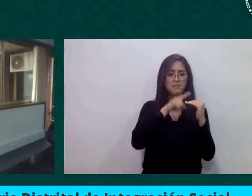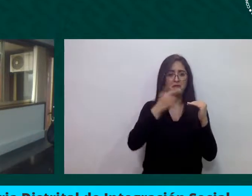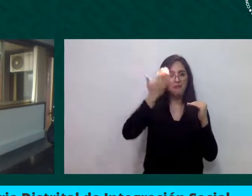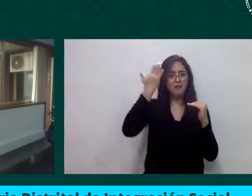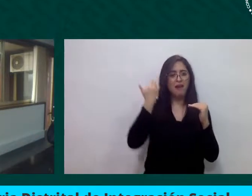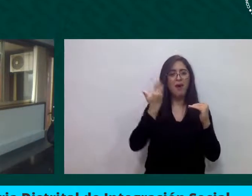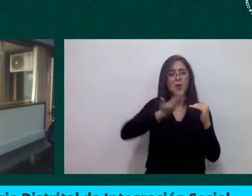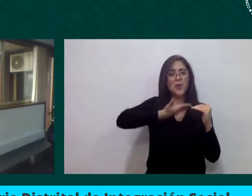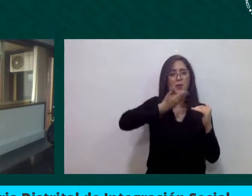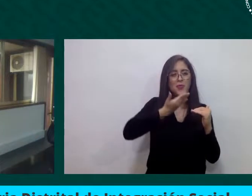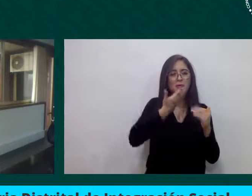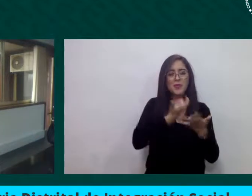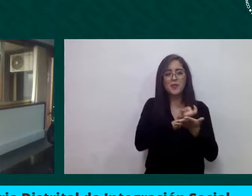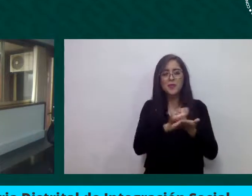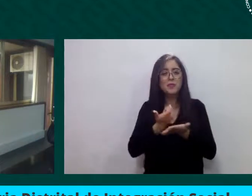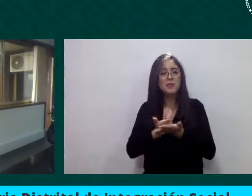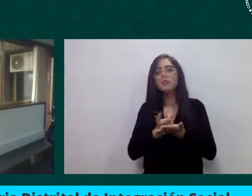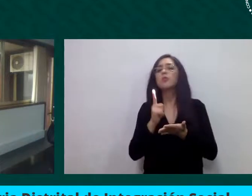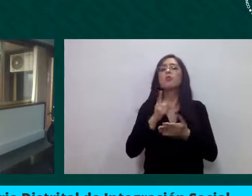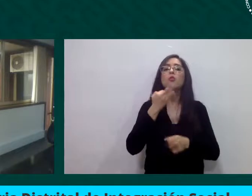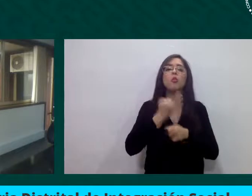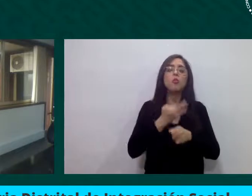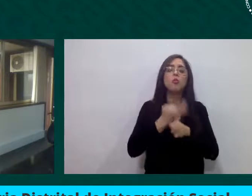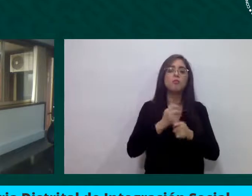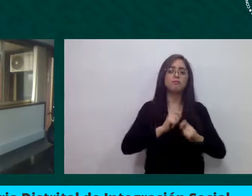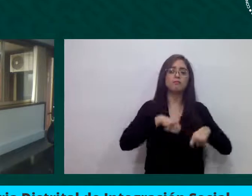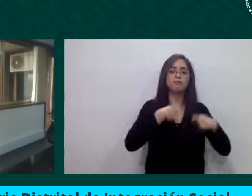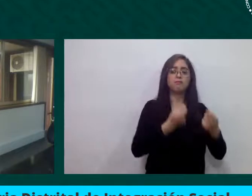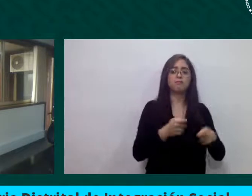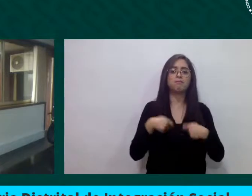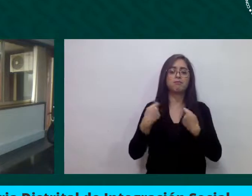garantía de derechos y una movilidad social a largo plazo.